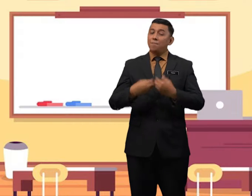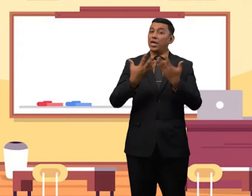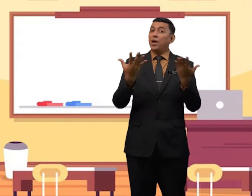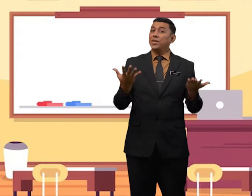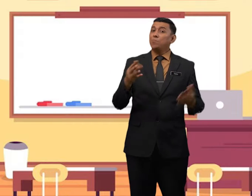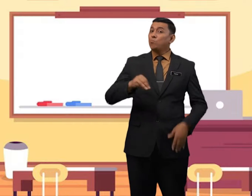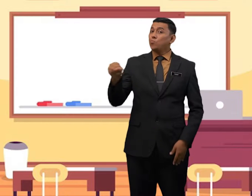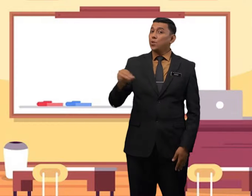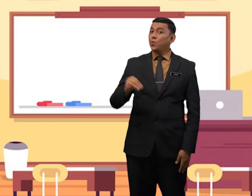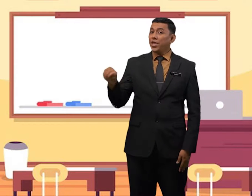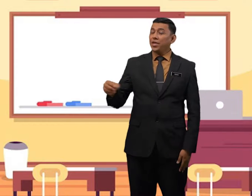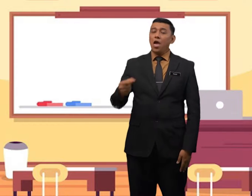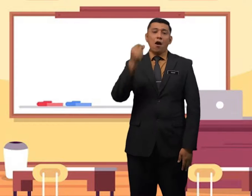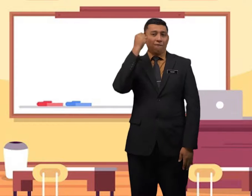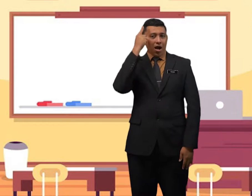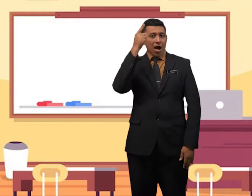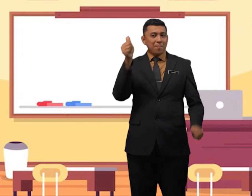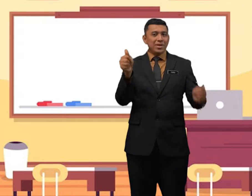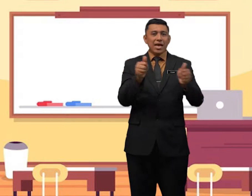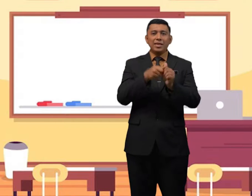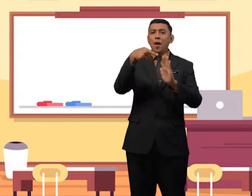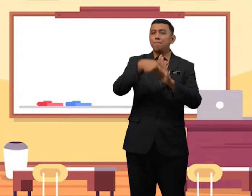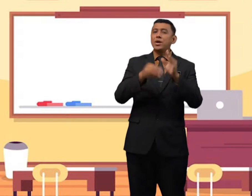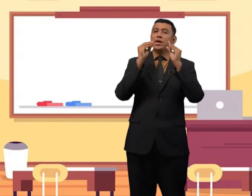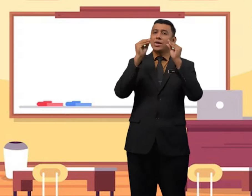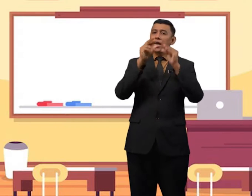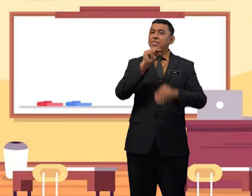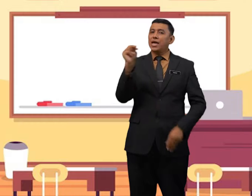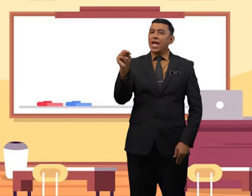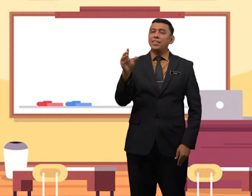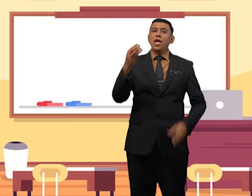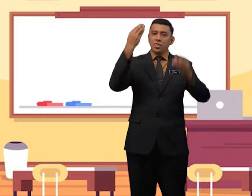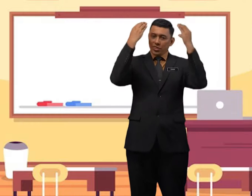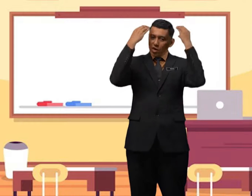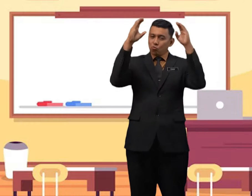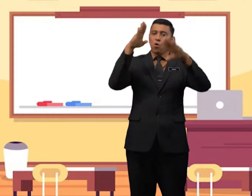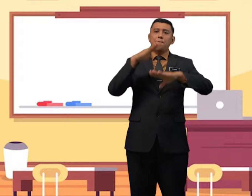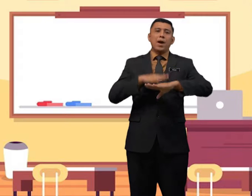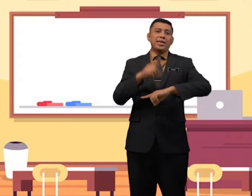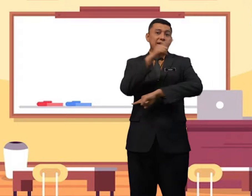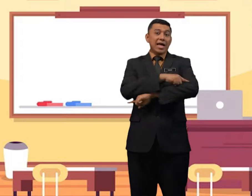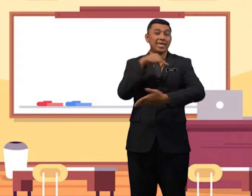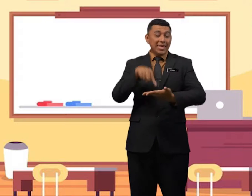Bagaimana murid-murid faham dengan pengajaran cikgu pada hari ini?